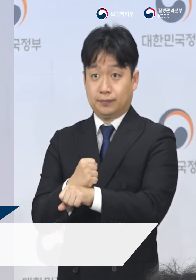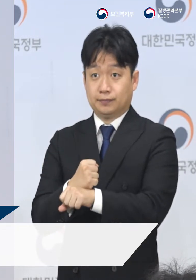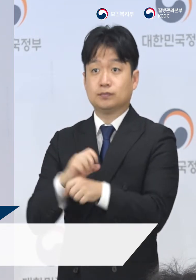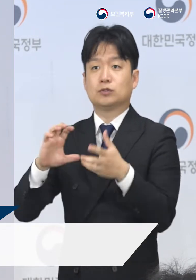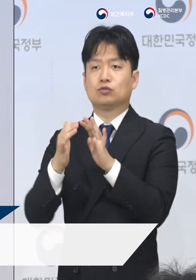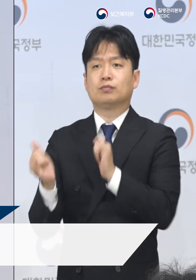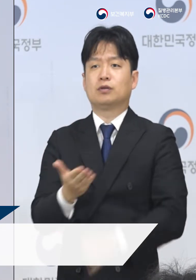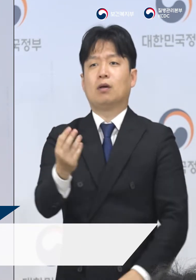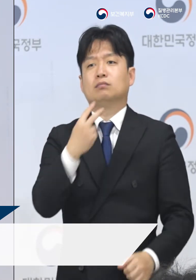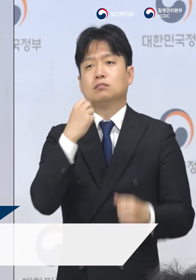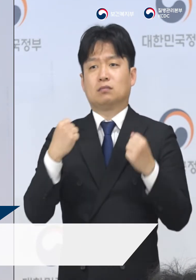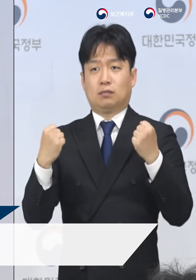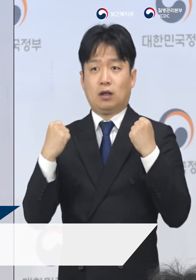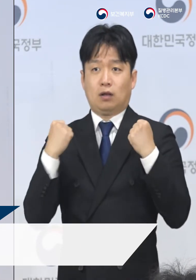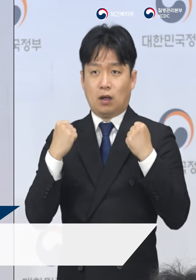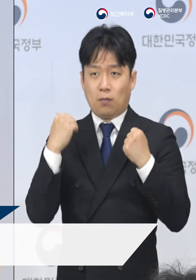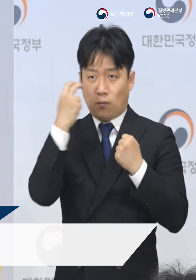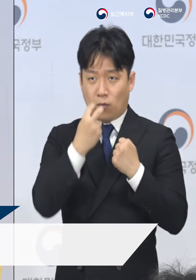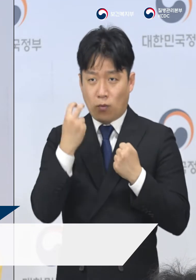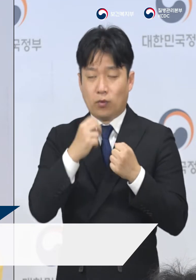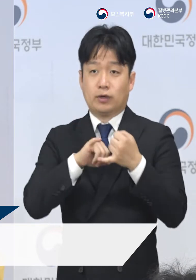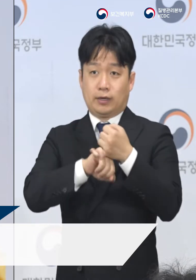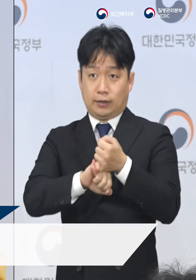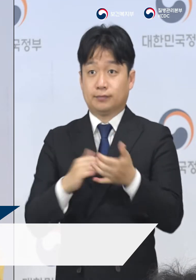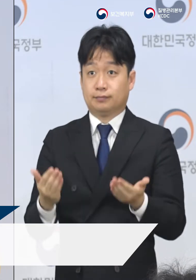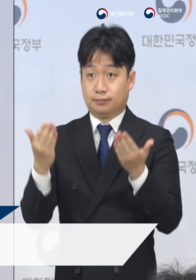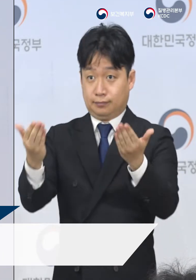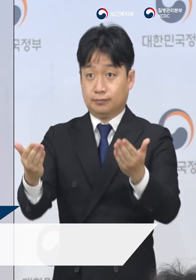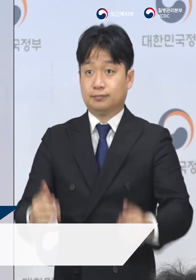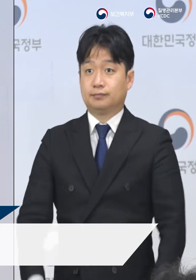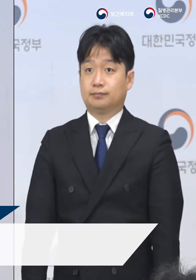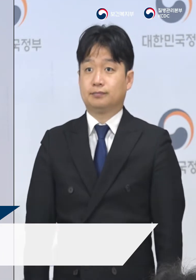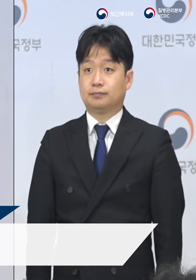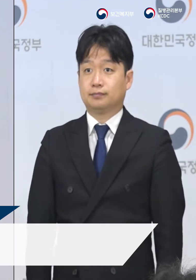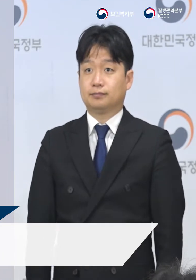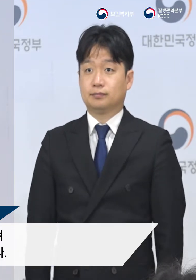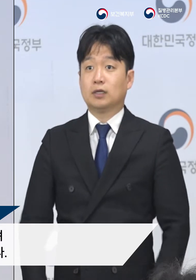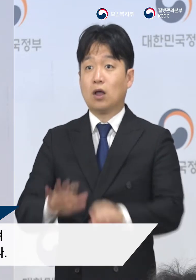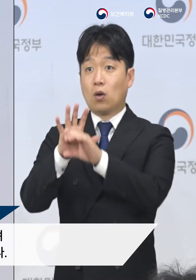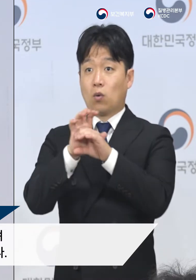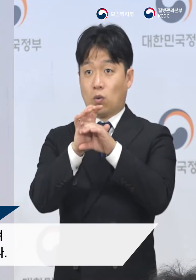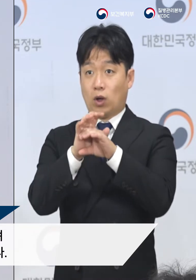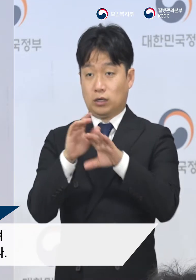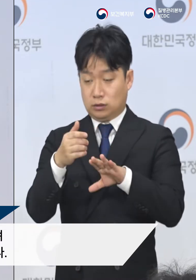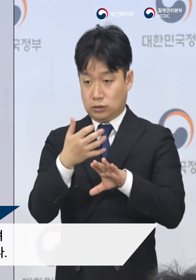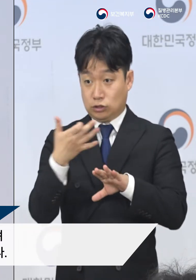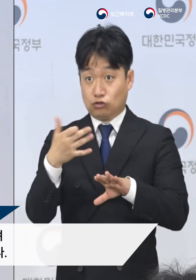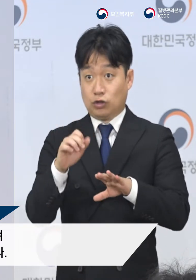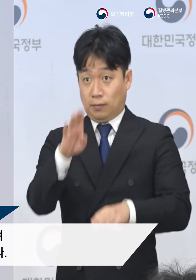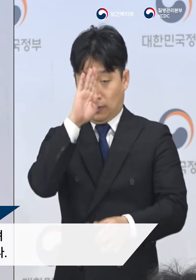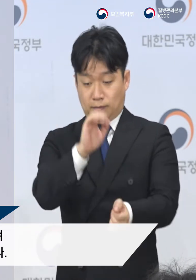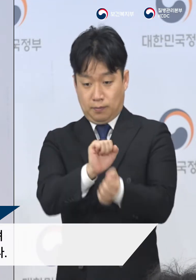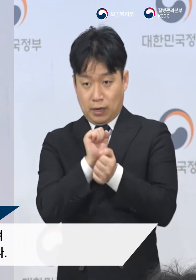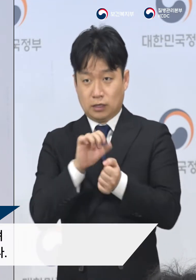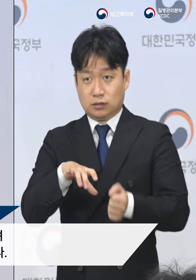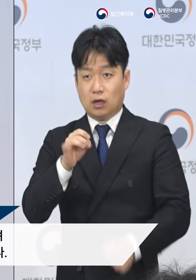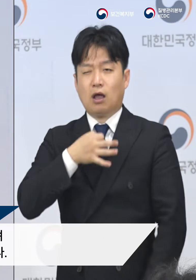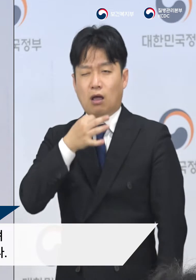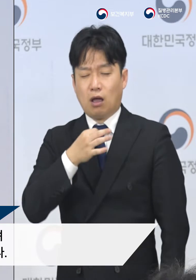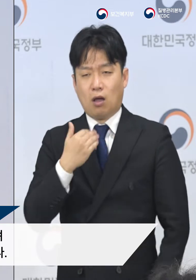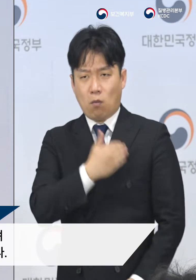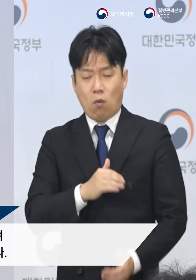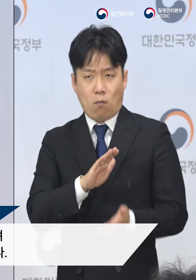국민의 생명과 건강을 보호할 것입니다. 코로나19는 초기 증상이 기침,